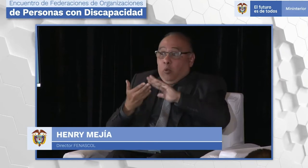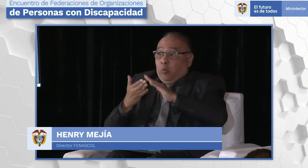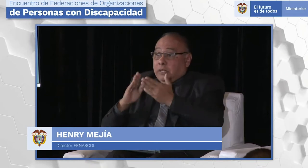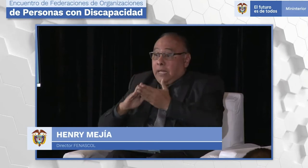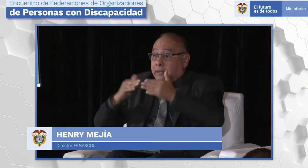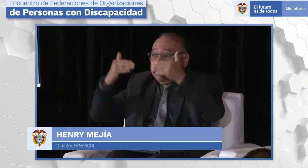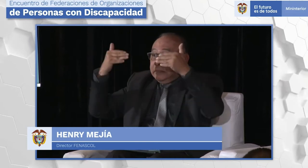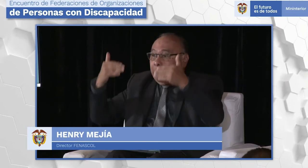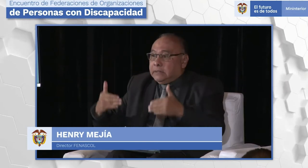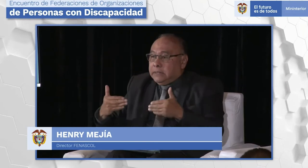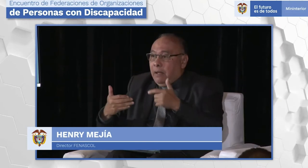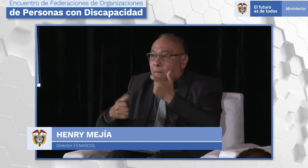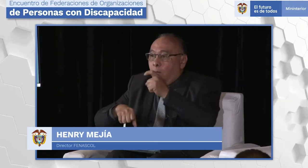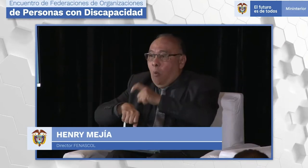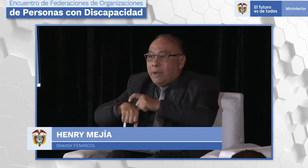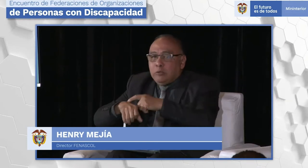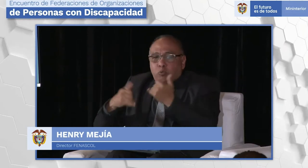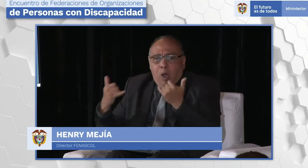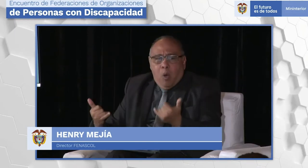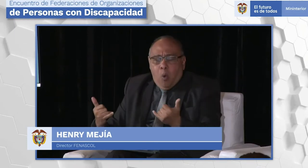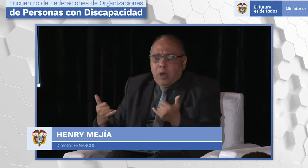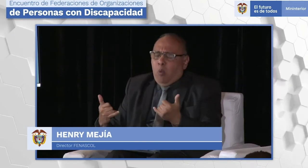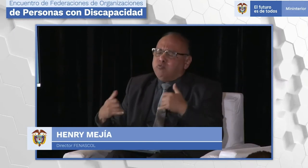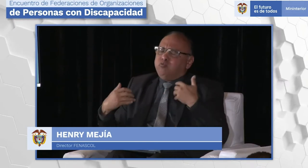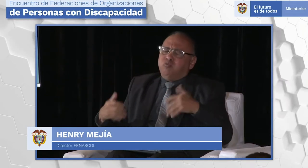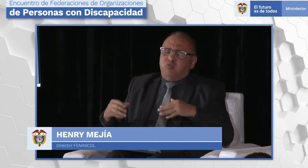Es importante tener un trabajo articulado entre todas las discapacidades.